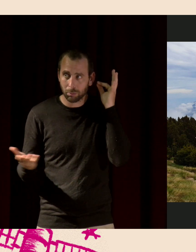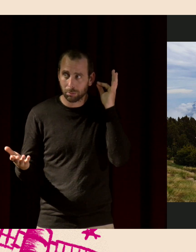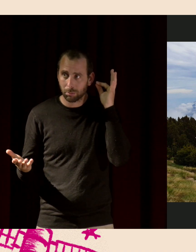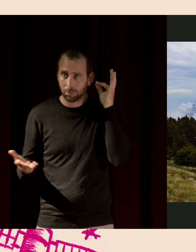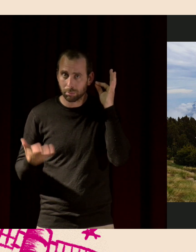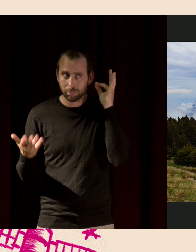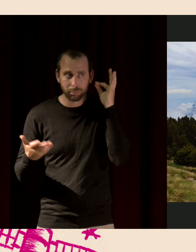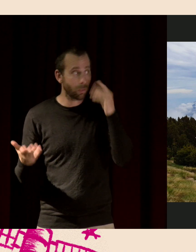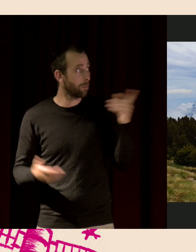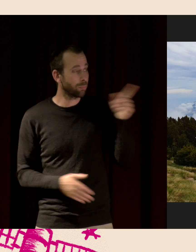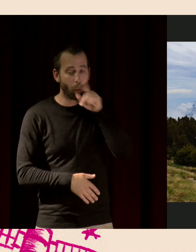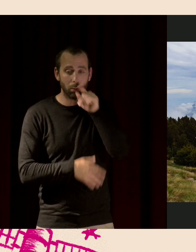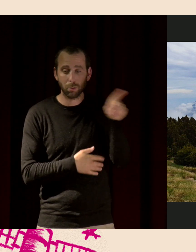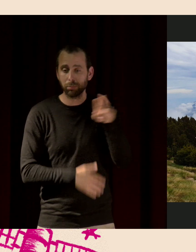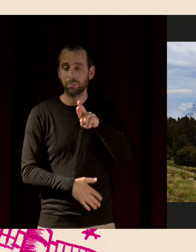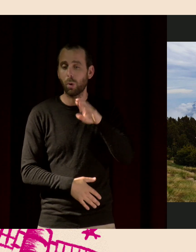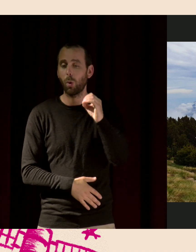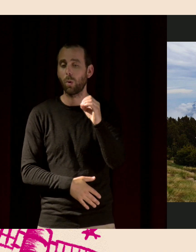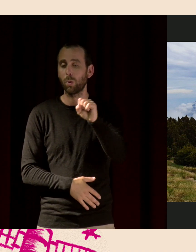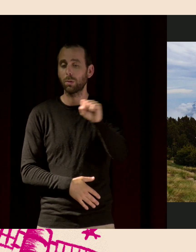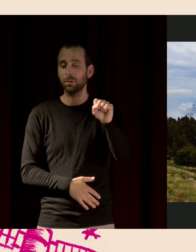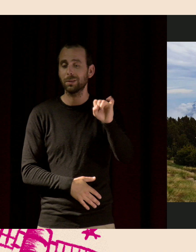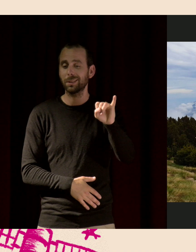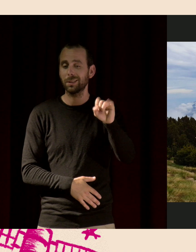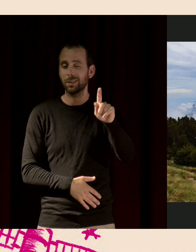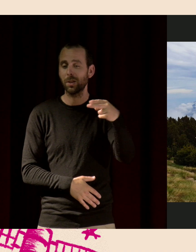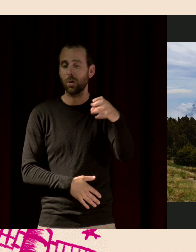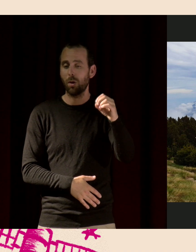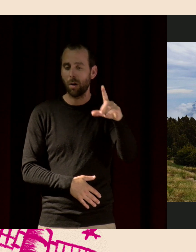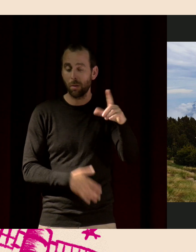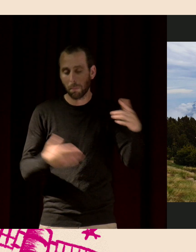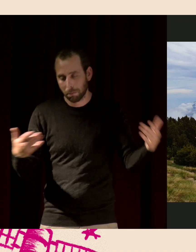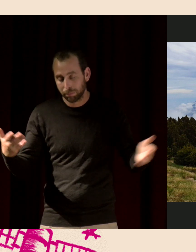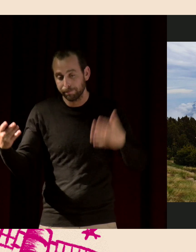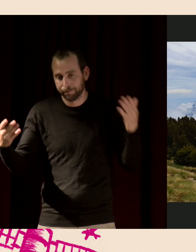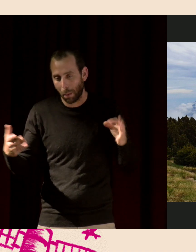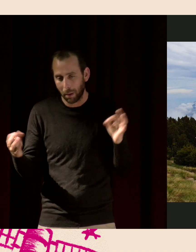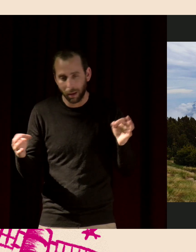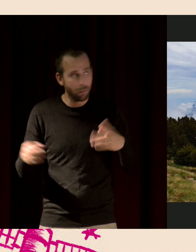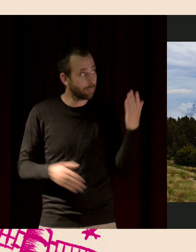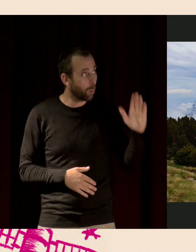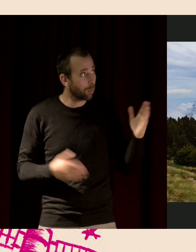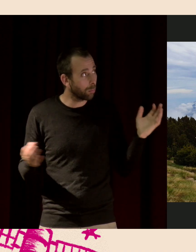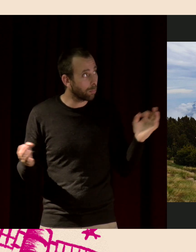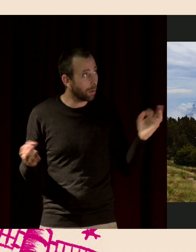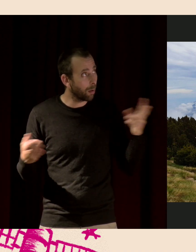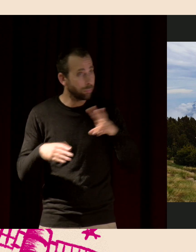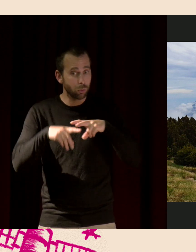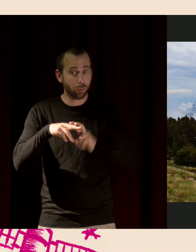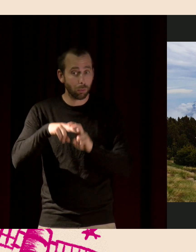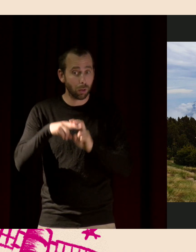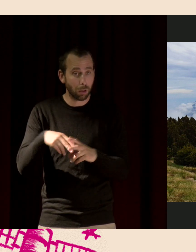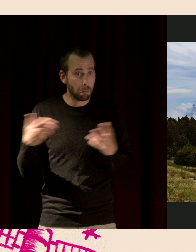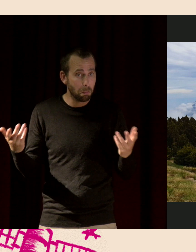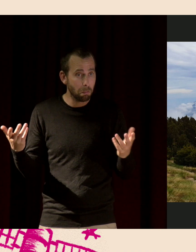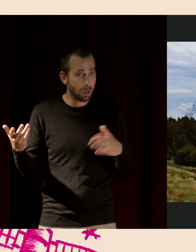C'était l'oiseau. C'était le rossignol. Ce n pas grave. Ah, ben là, non plus. Oh, la chauve-souris. On ne sait pas pourquoi. Ah, le dernier.